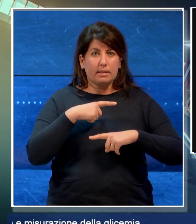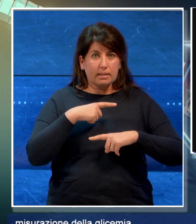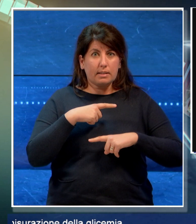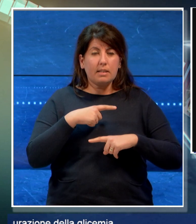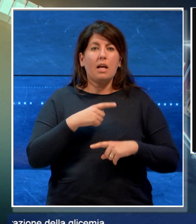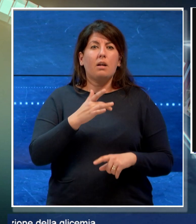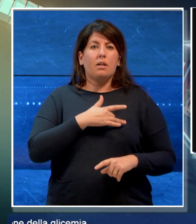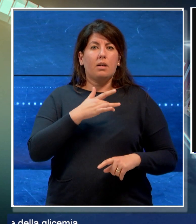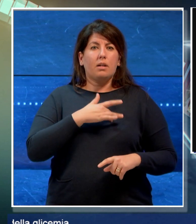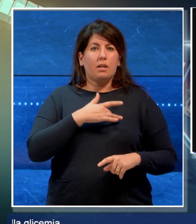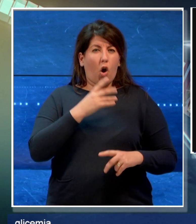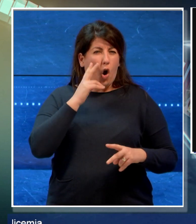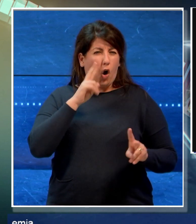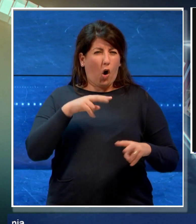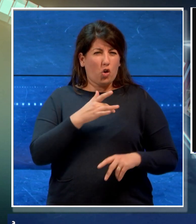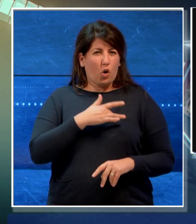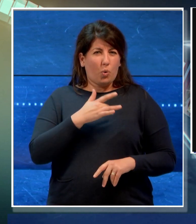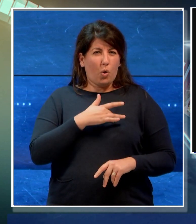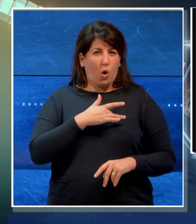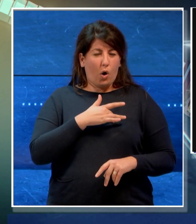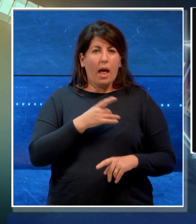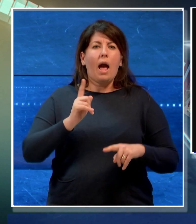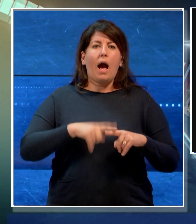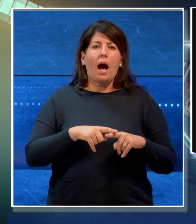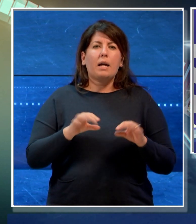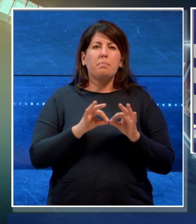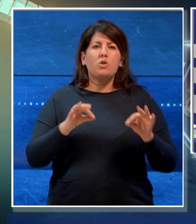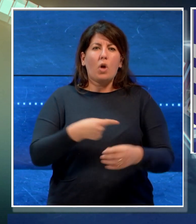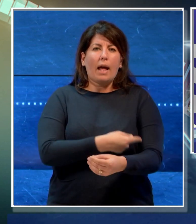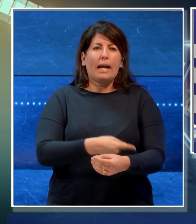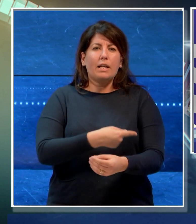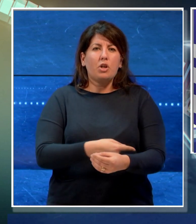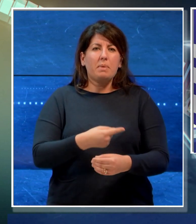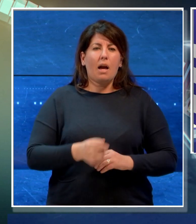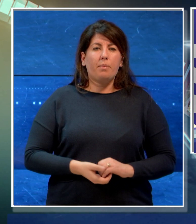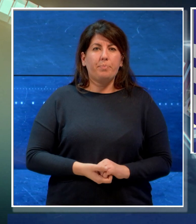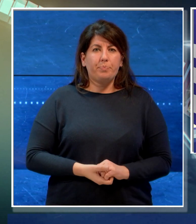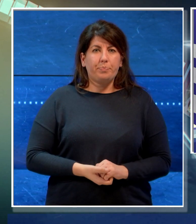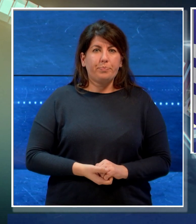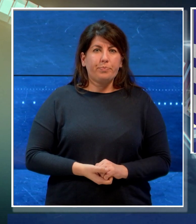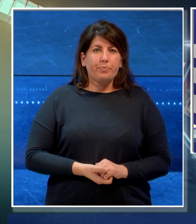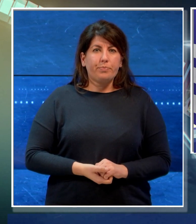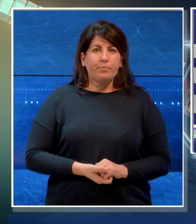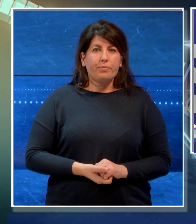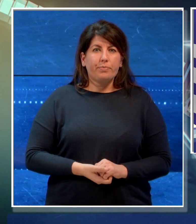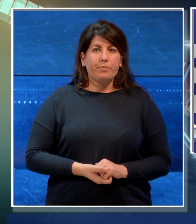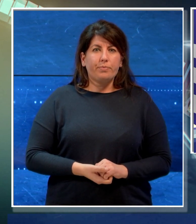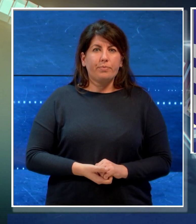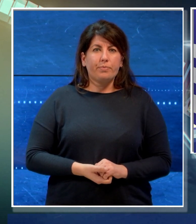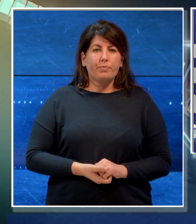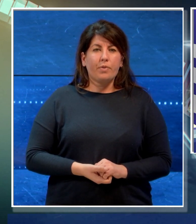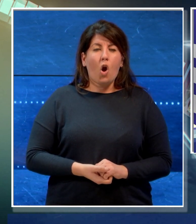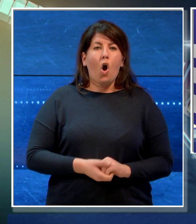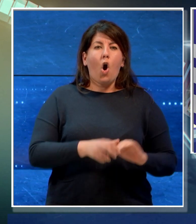elettrocardiogramma e misurazione della glicemia. Dall